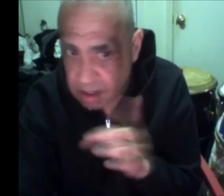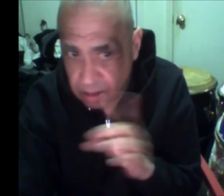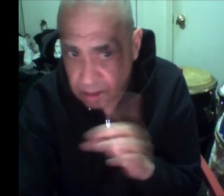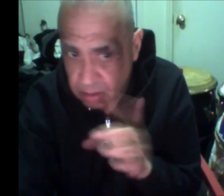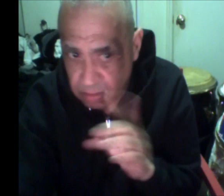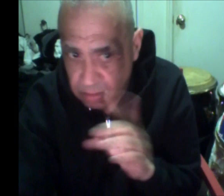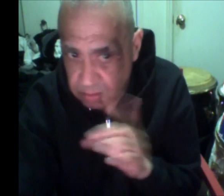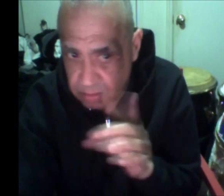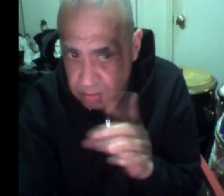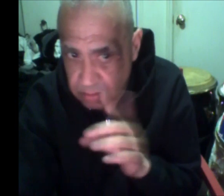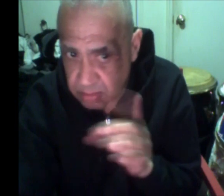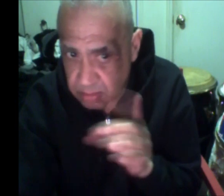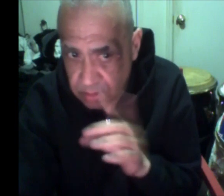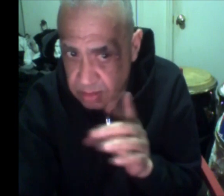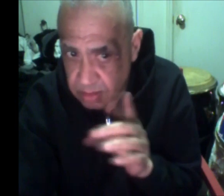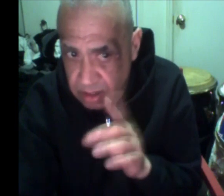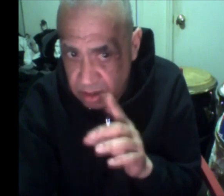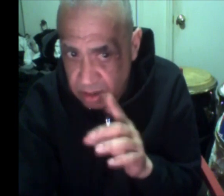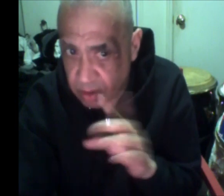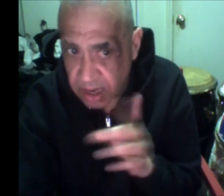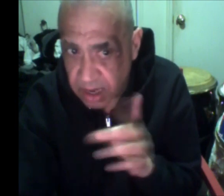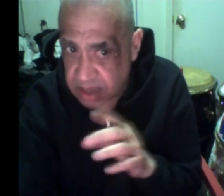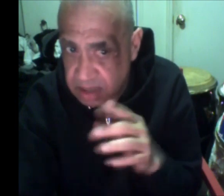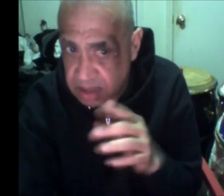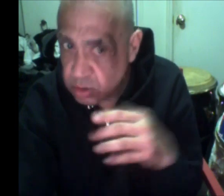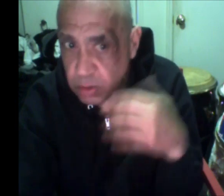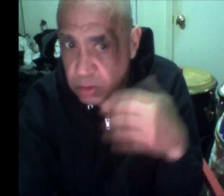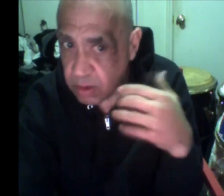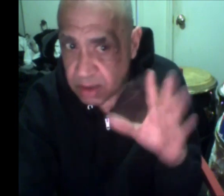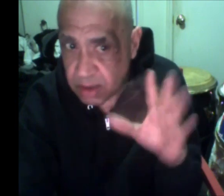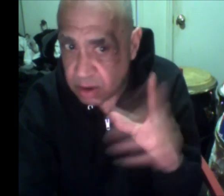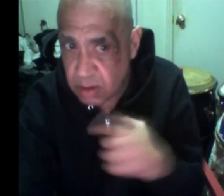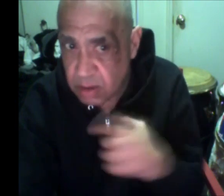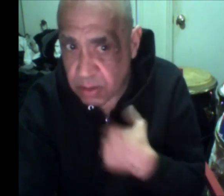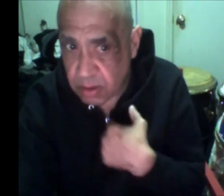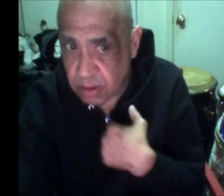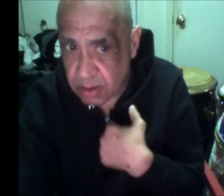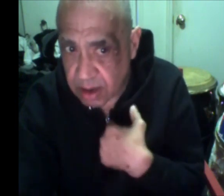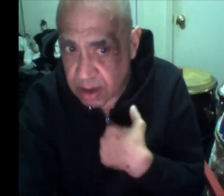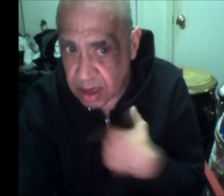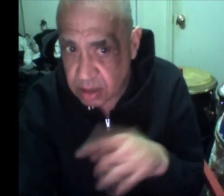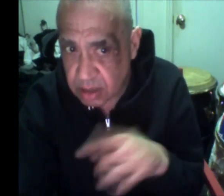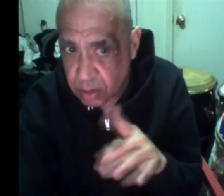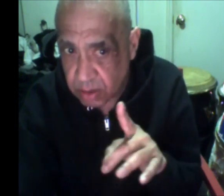hermano, si no bregaste ese es tu problema, no es mi problema, es tu problema,